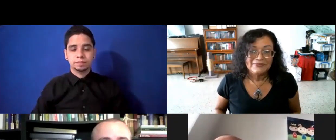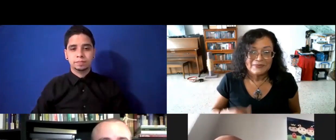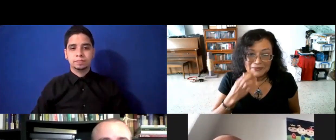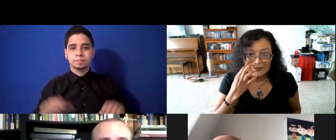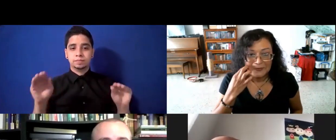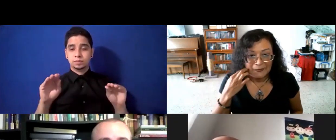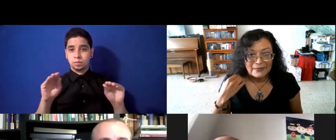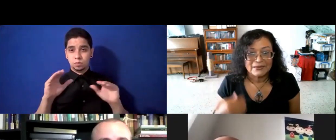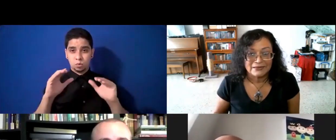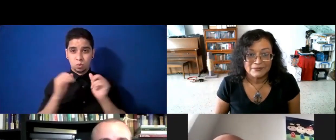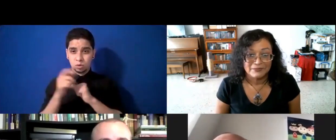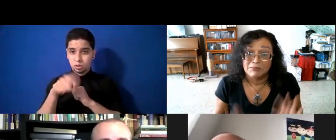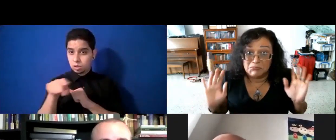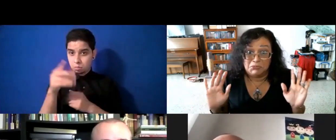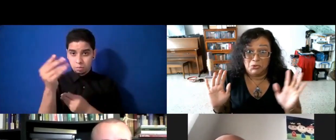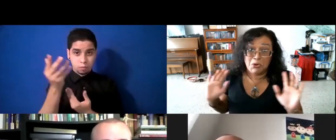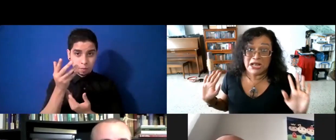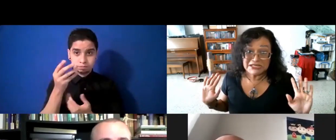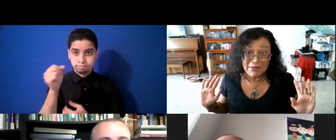contigo, me deja saber. Pues nunca sabe.